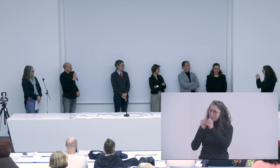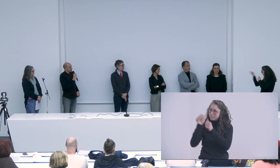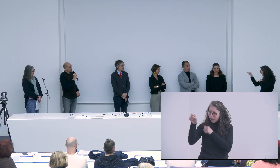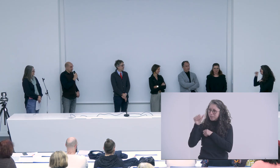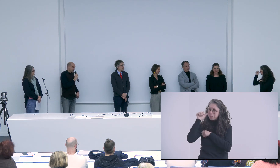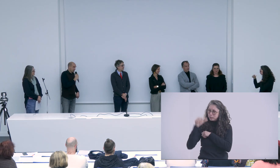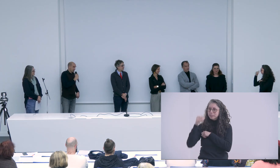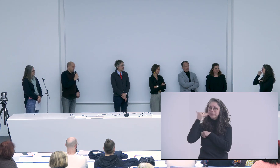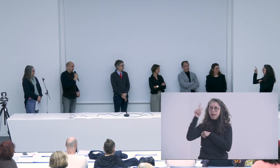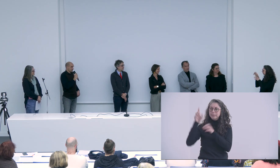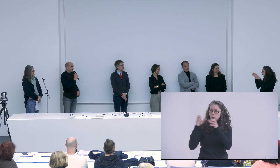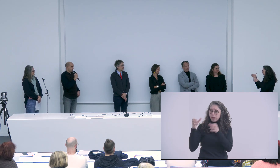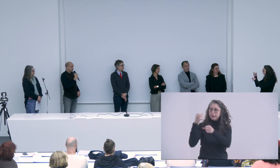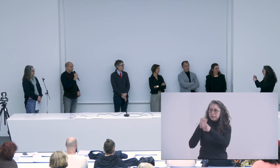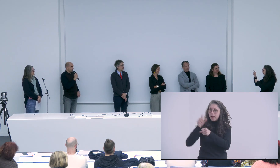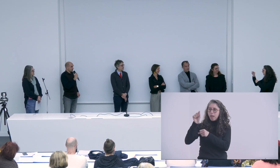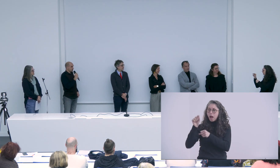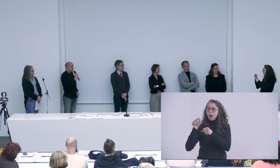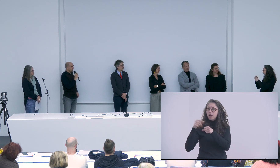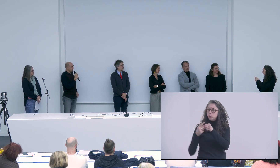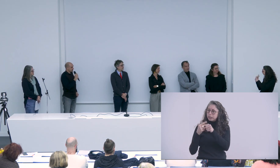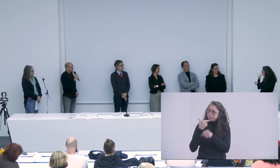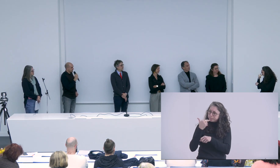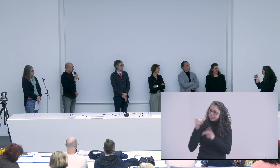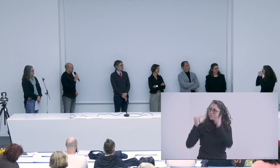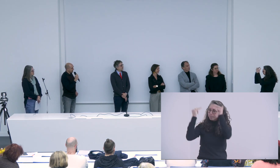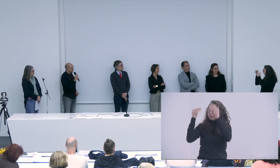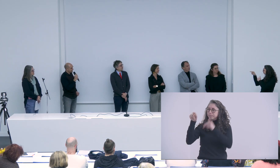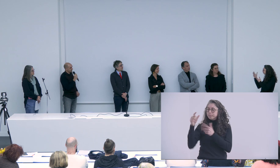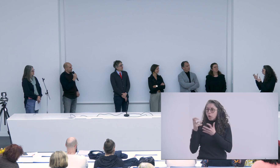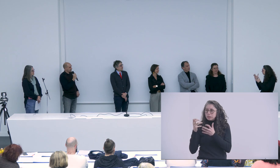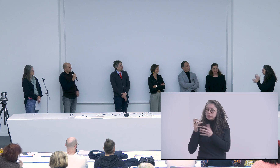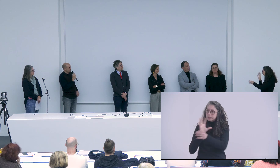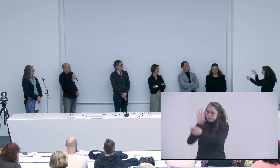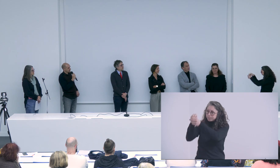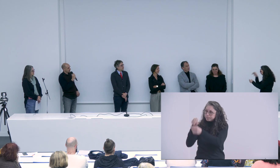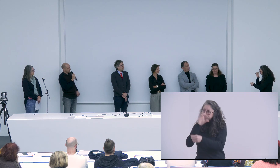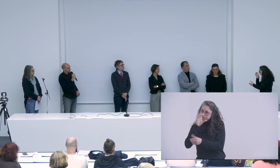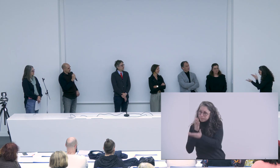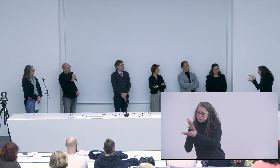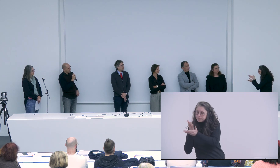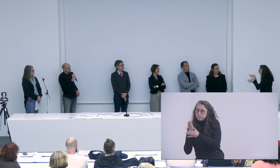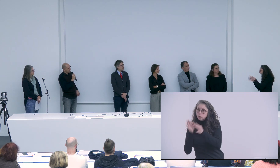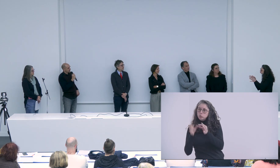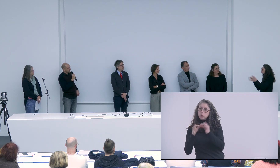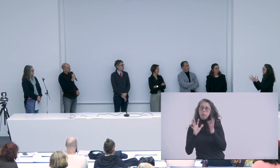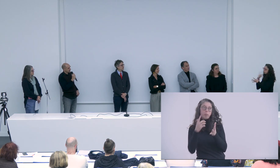et j'ai aussi envie qu'on travaille ensemble parce que je sais qu'il y a un dictionnaire qui a été créé en langue des signes françaises de Belgique un très